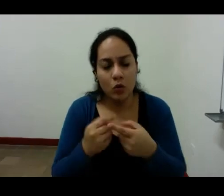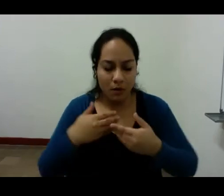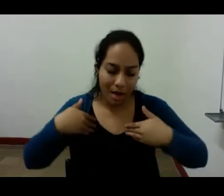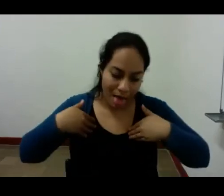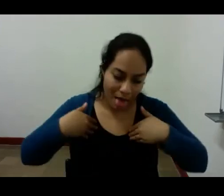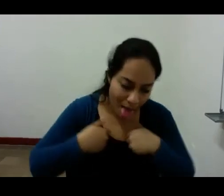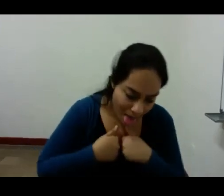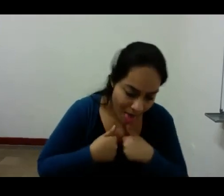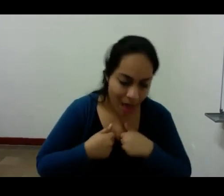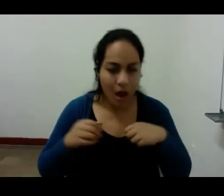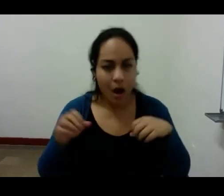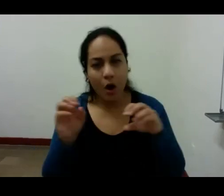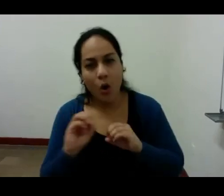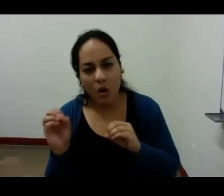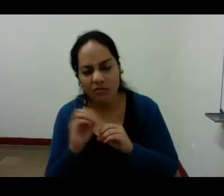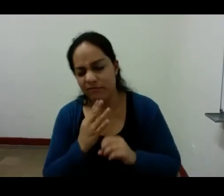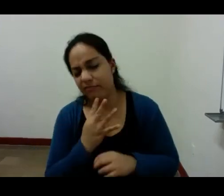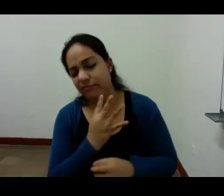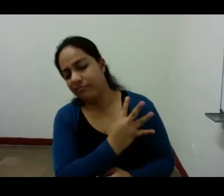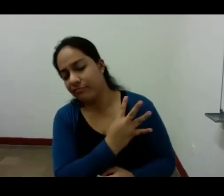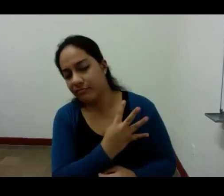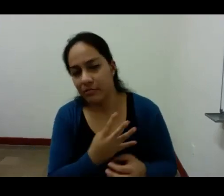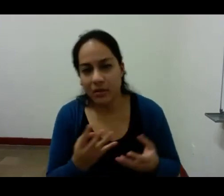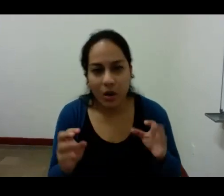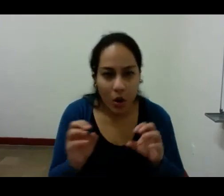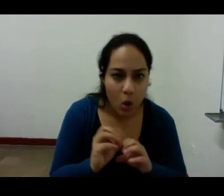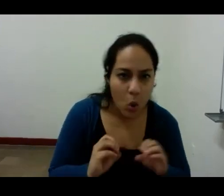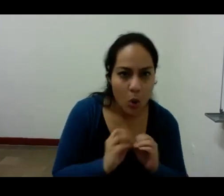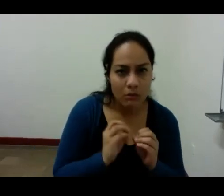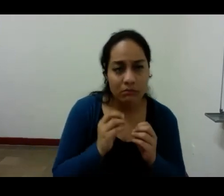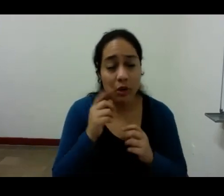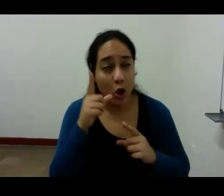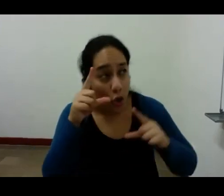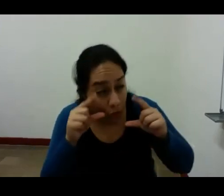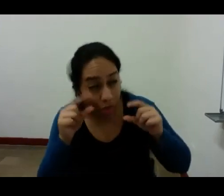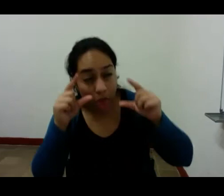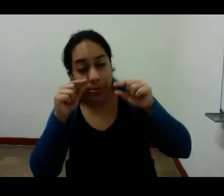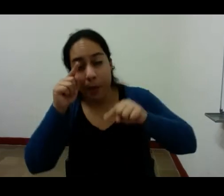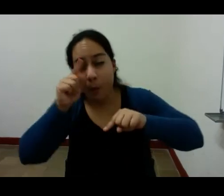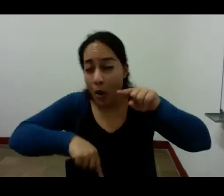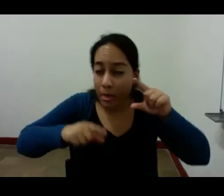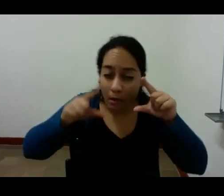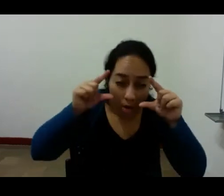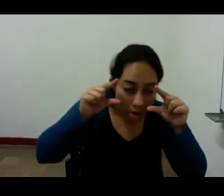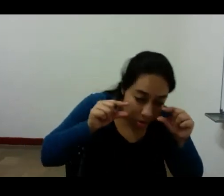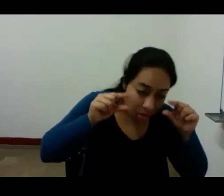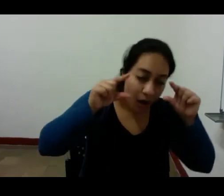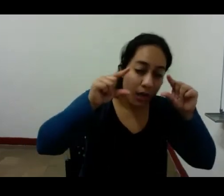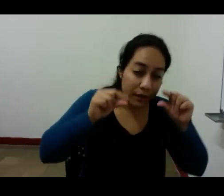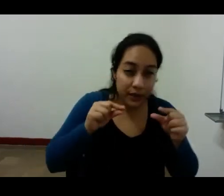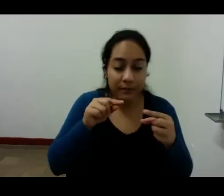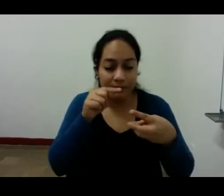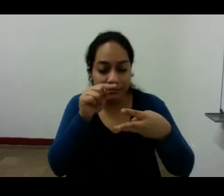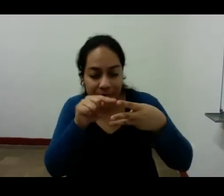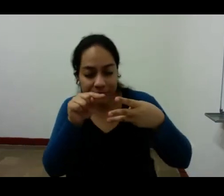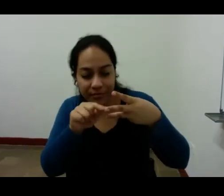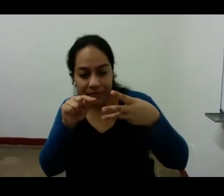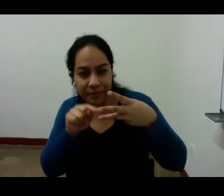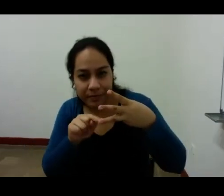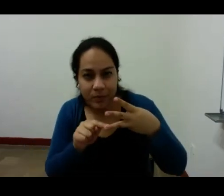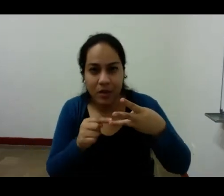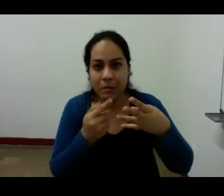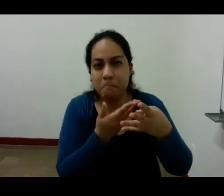la indiferencia el insomnio todos son para él técnicas